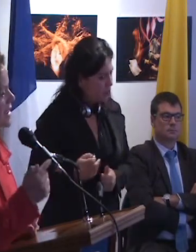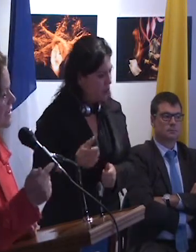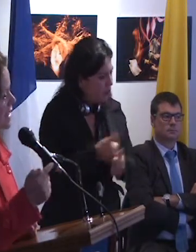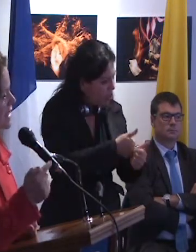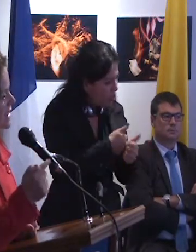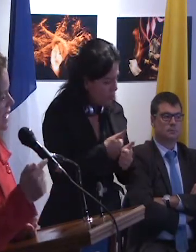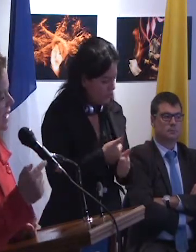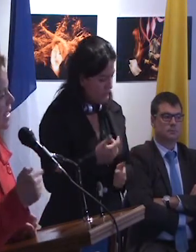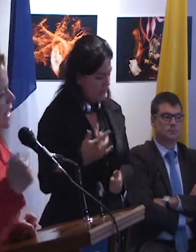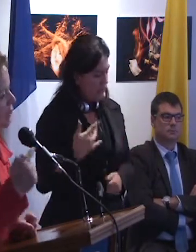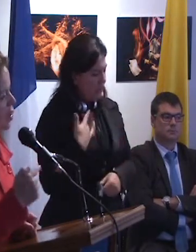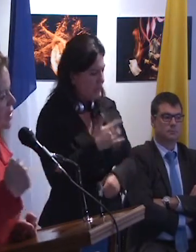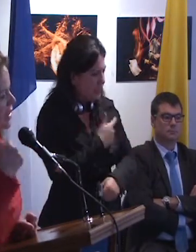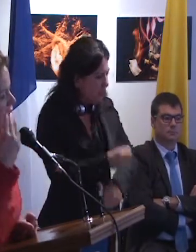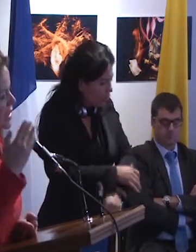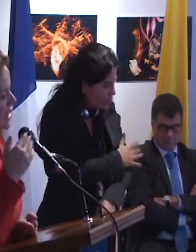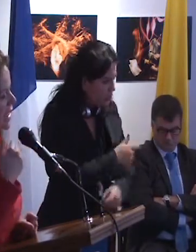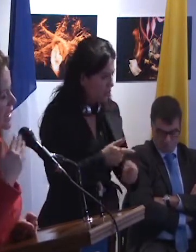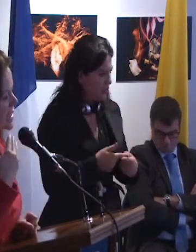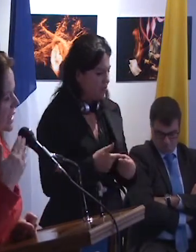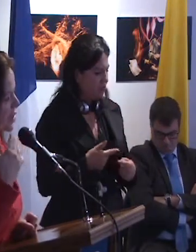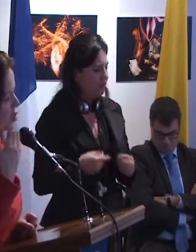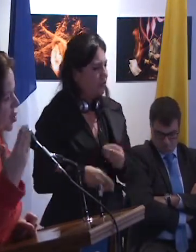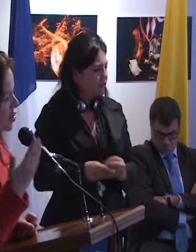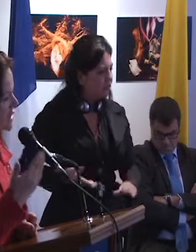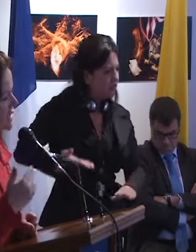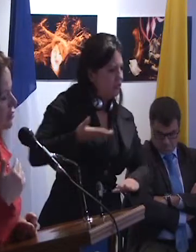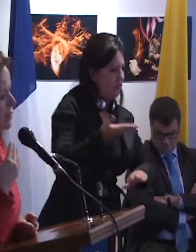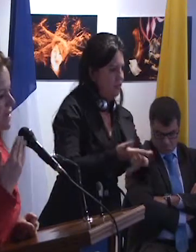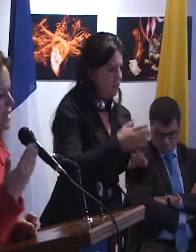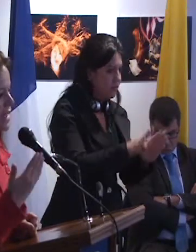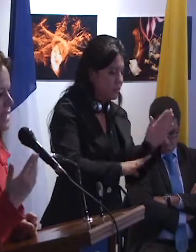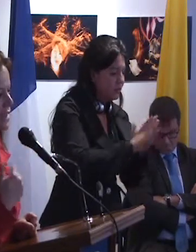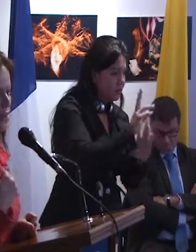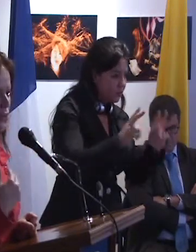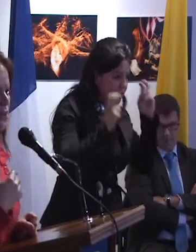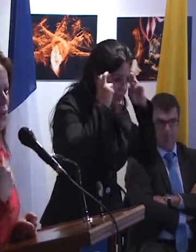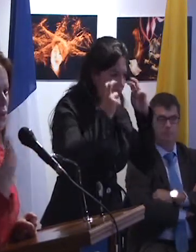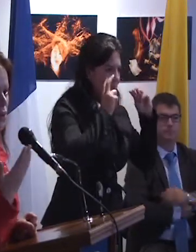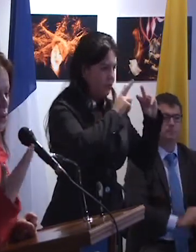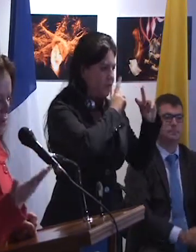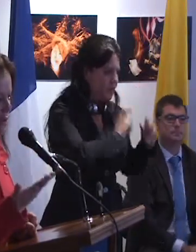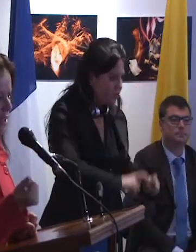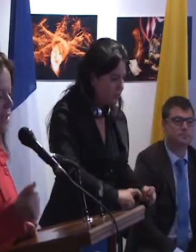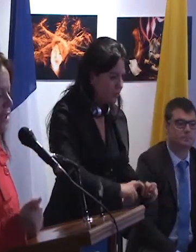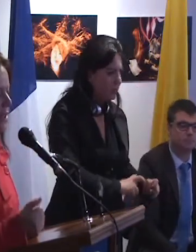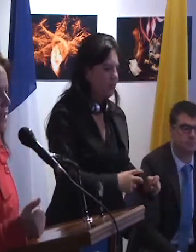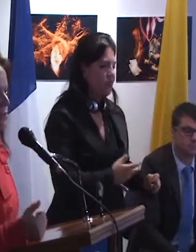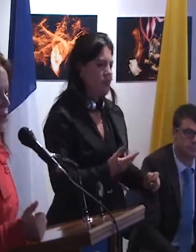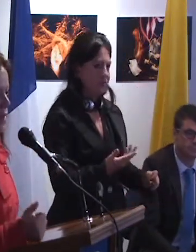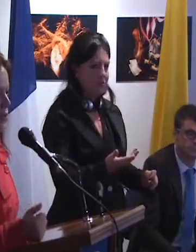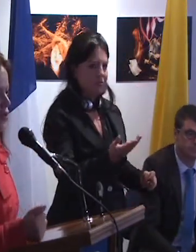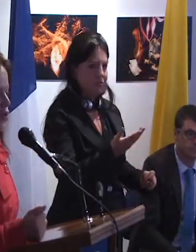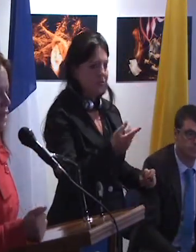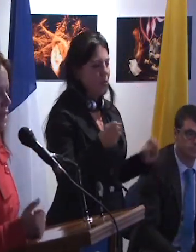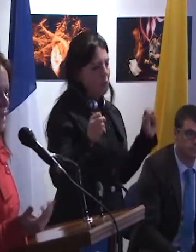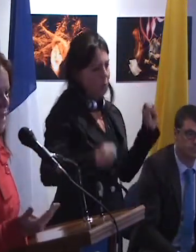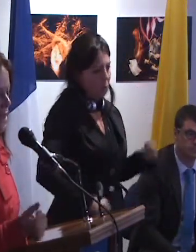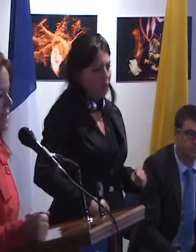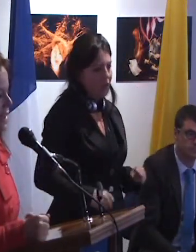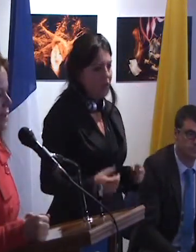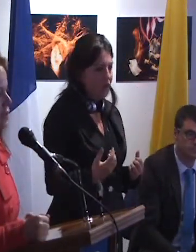sensibiliza y aporta desde el desarrollo cognitivo, investigativo, como lo que podemos